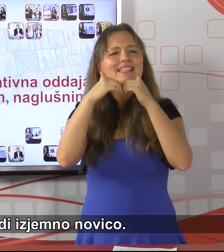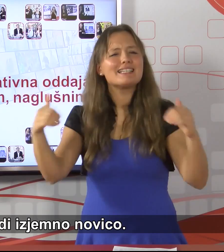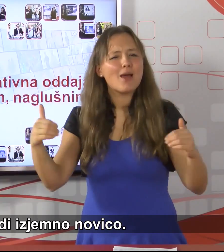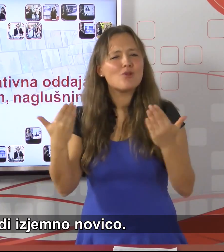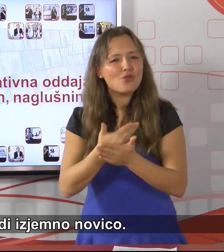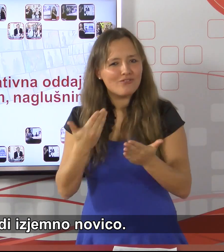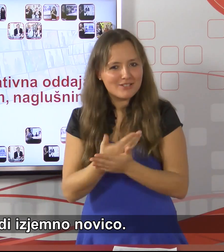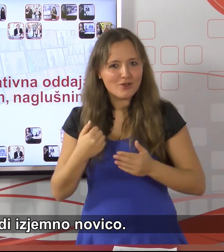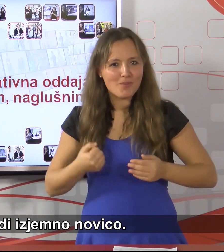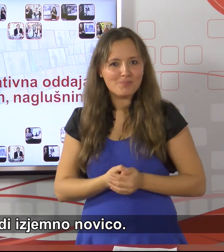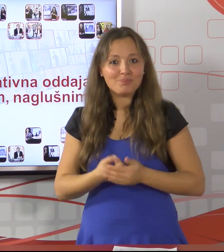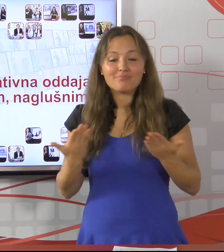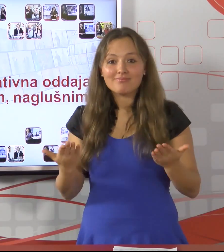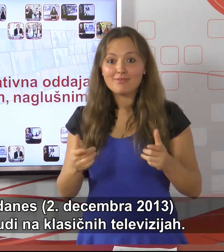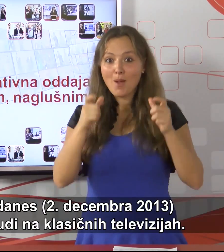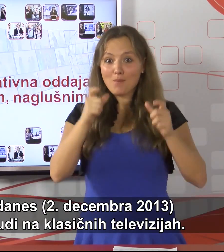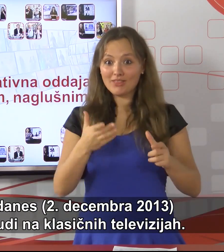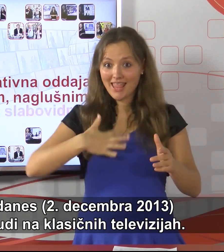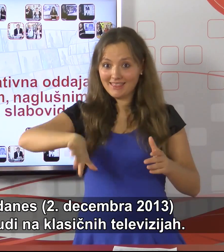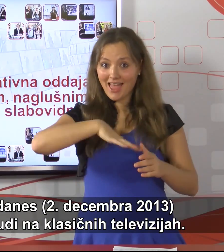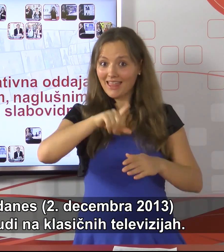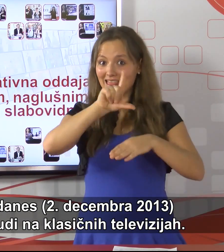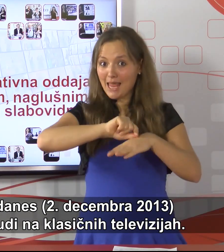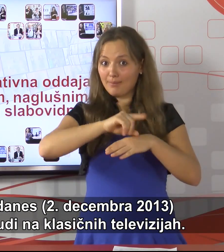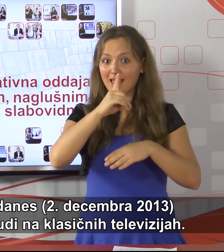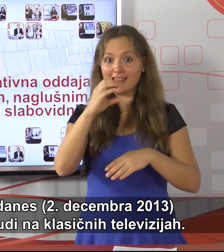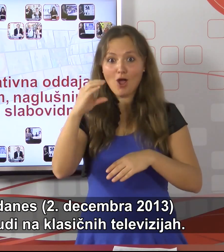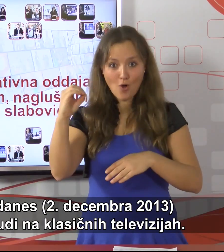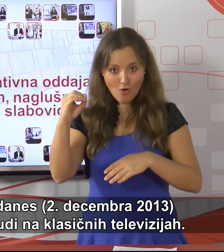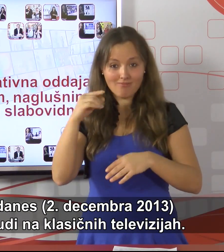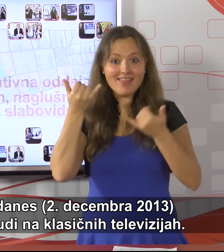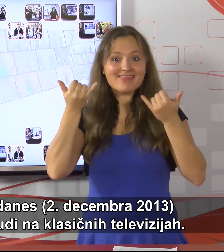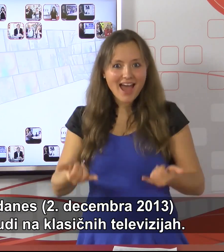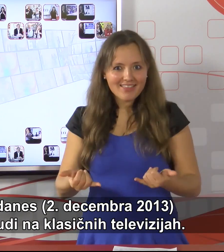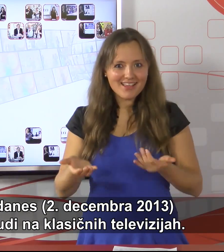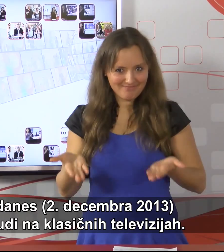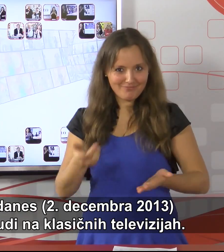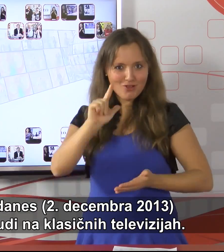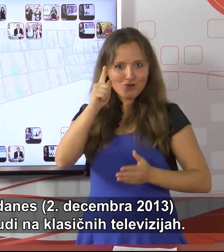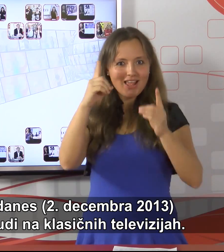novico. Podjetju TIPK DOO je danes, 2. decembra 2013,